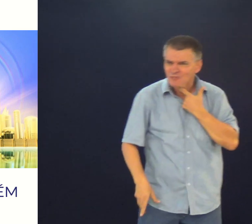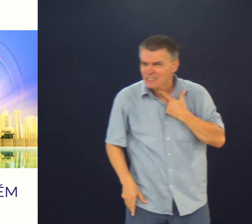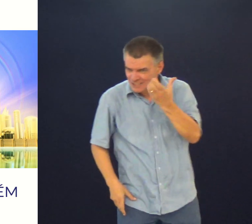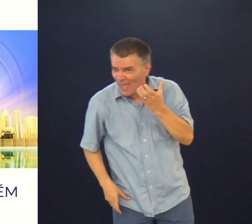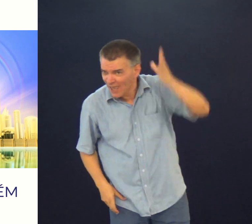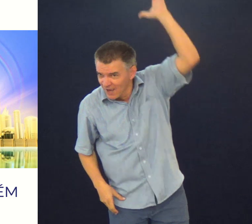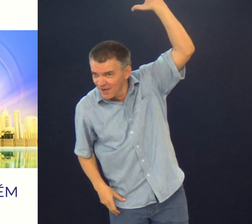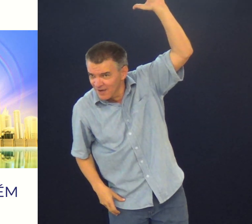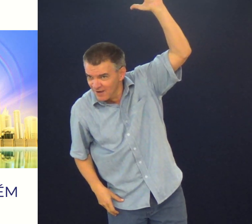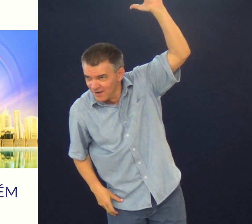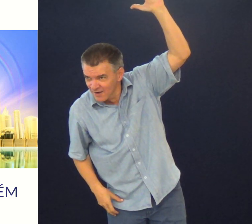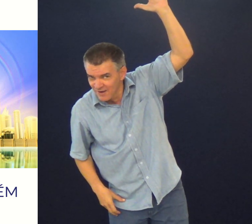Você tem vontade de ir para o céu?